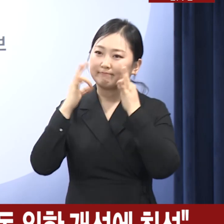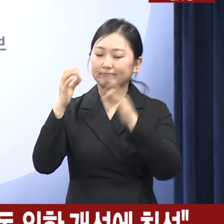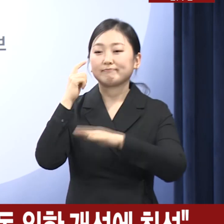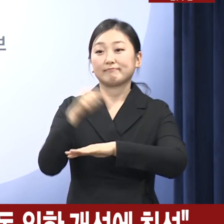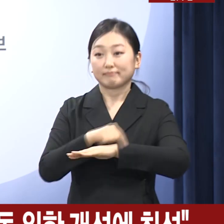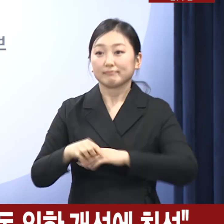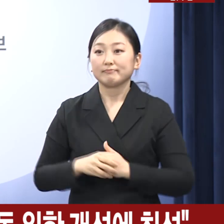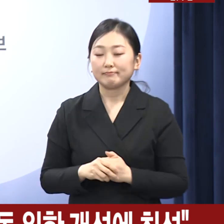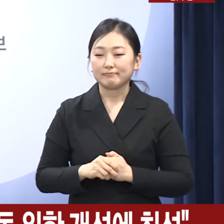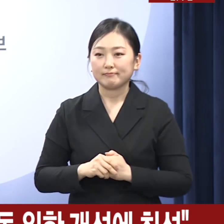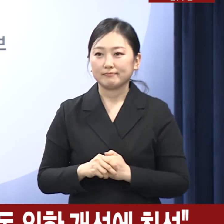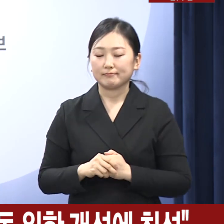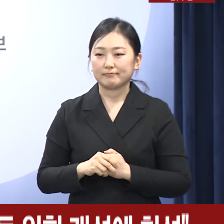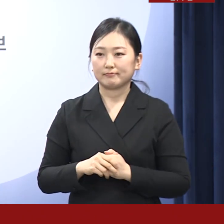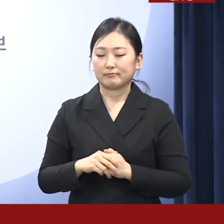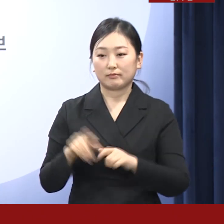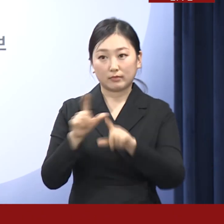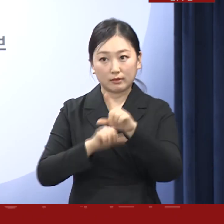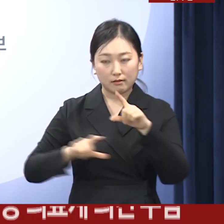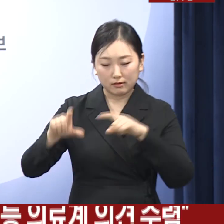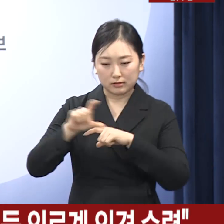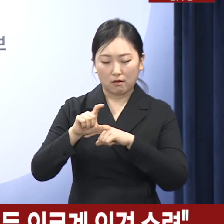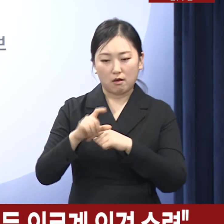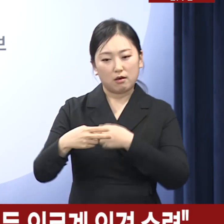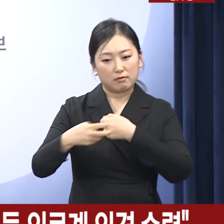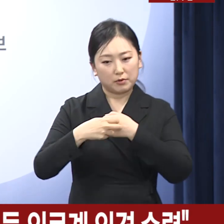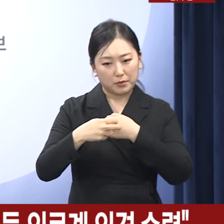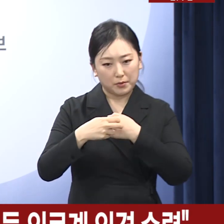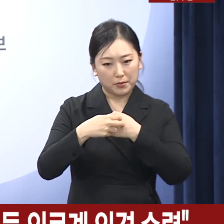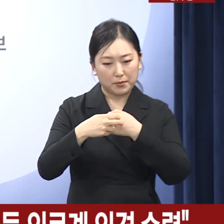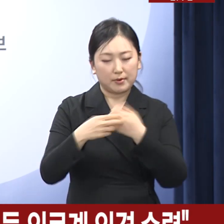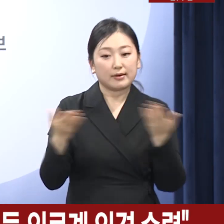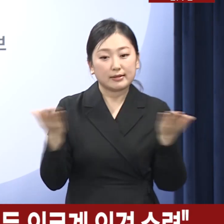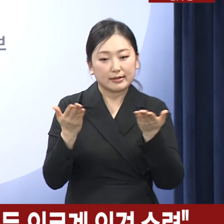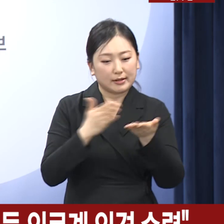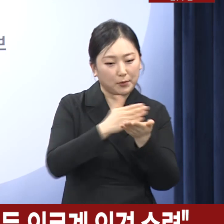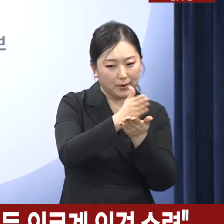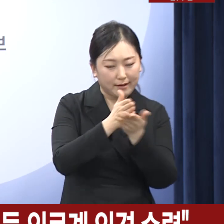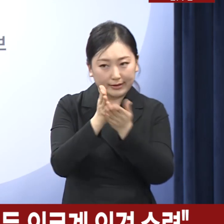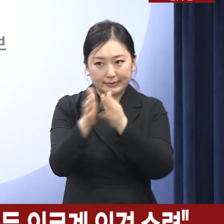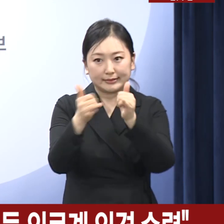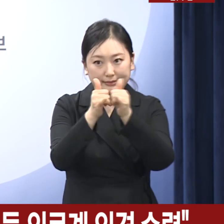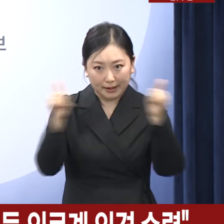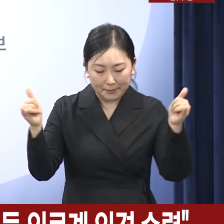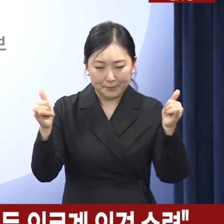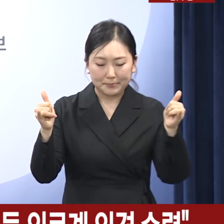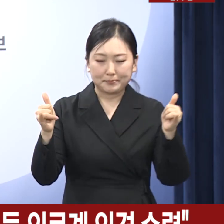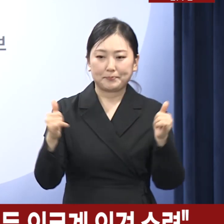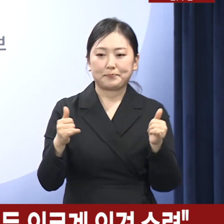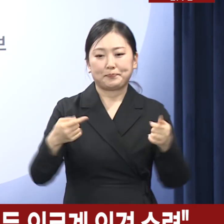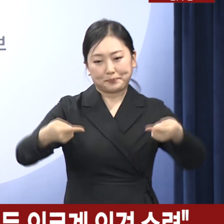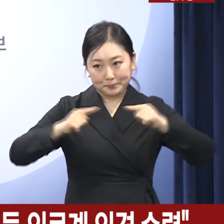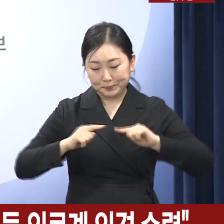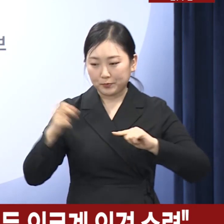이와 함께 다양한 보건의료 직역과 각계 전문가들이 함께 참여하는